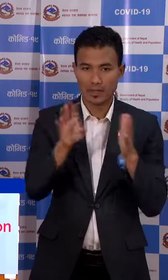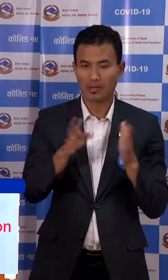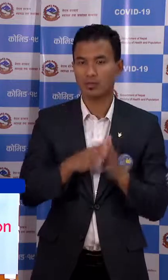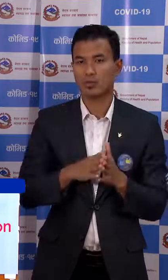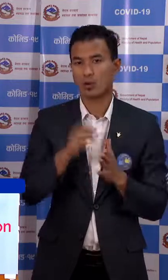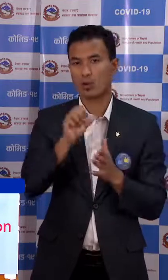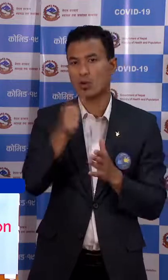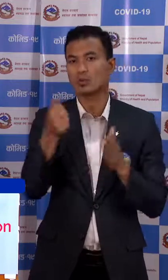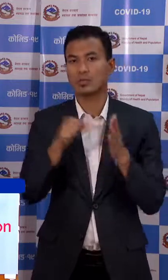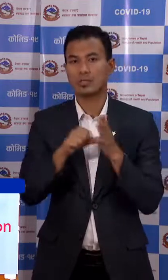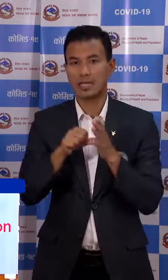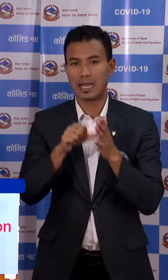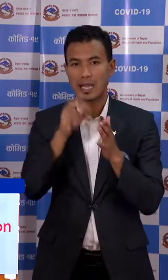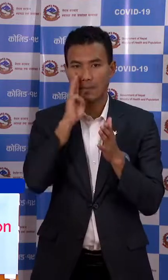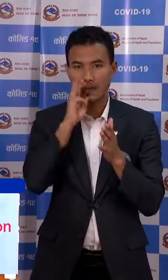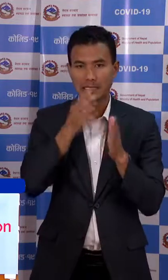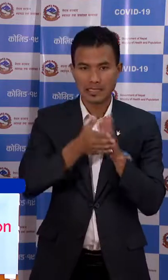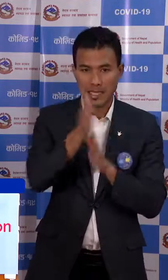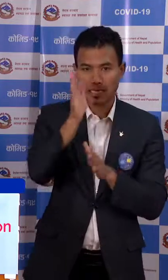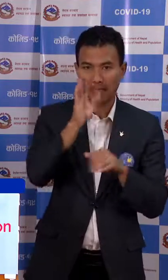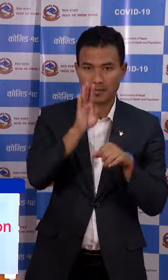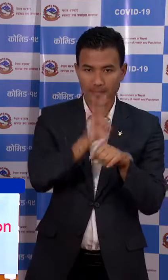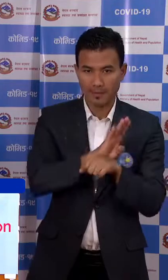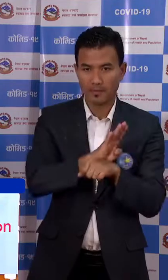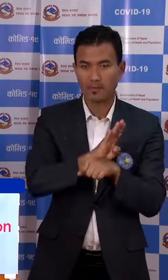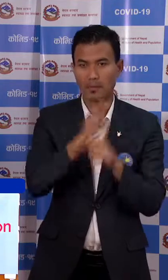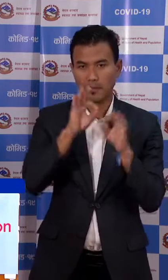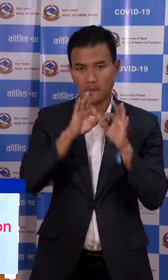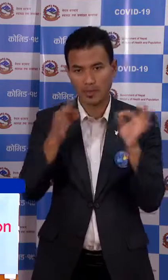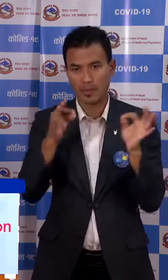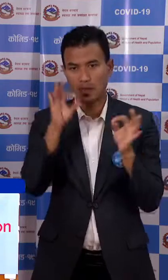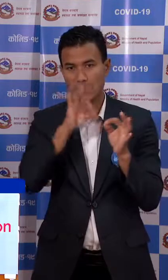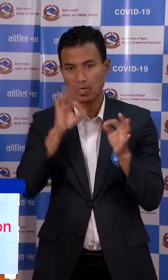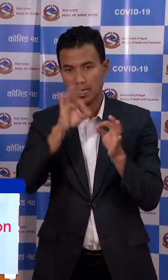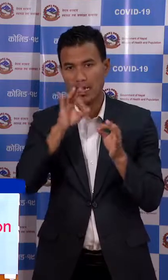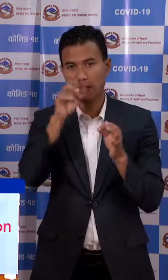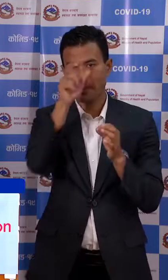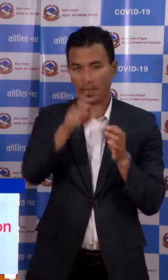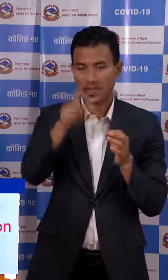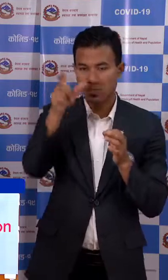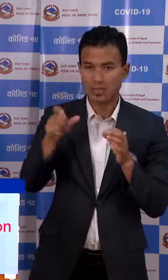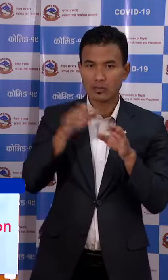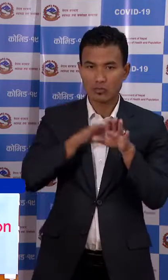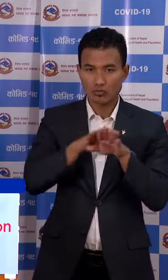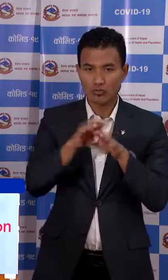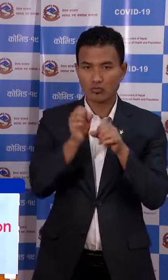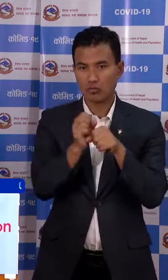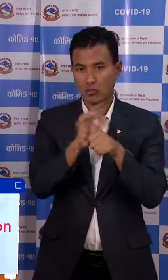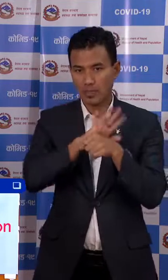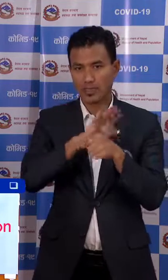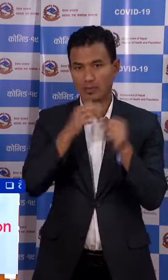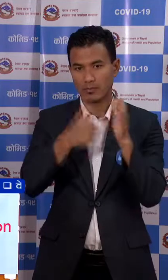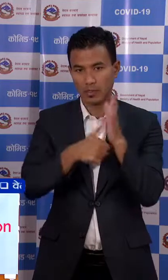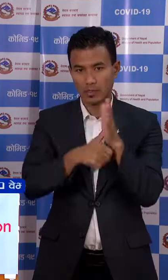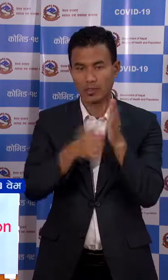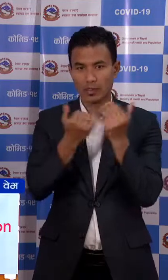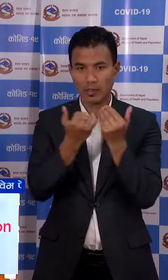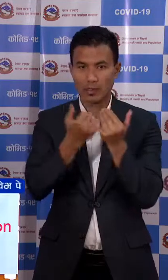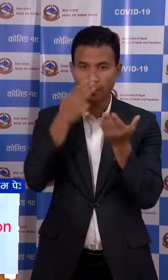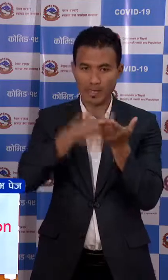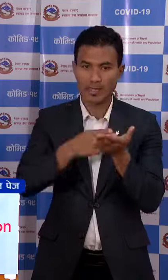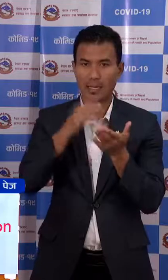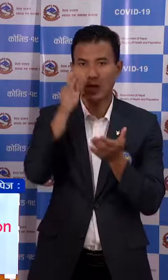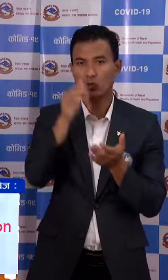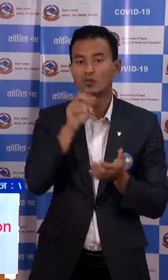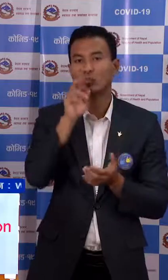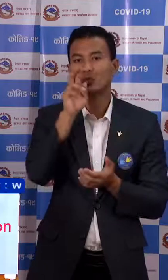और को जिल्ला वाठ हाउमा जाने क्रम मा बिबिन्न निकाय तथा बेक्ति अरुको कोबिट को परिच्ण गरा आयरा मात्रे